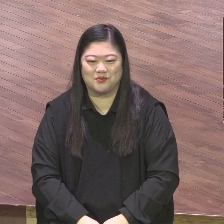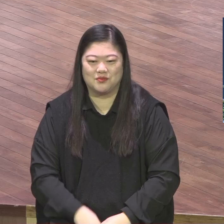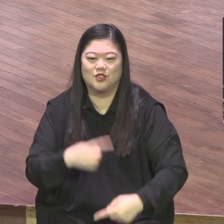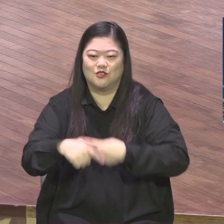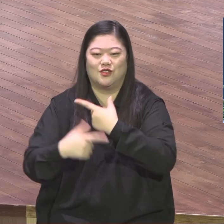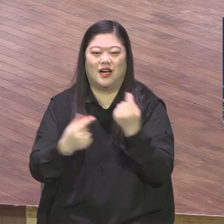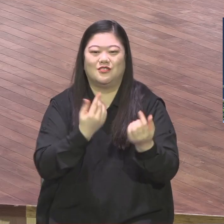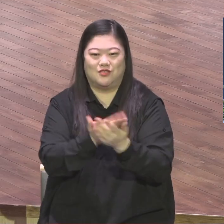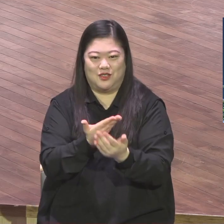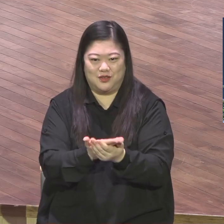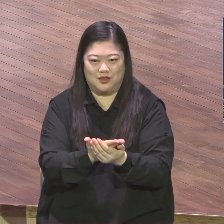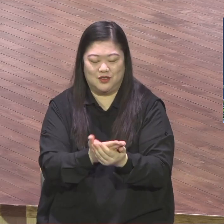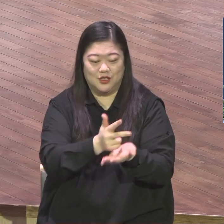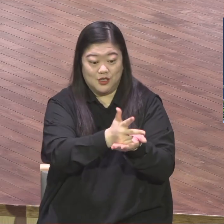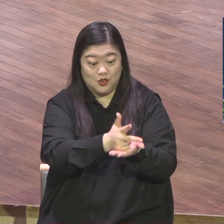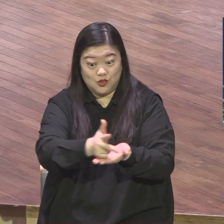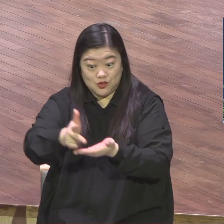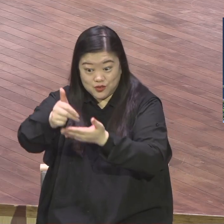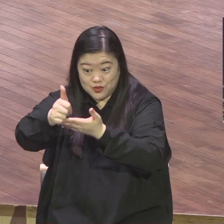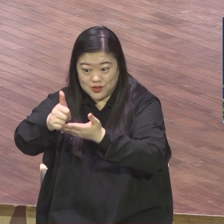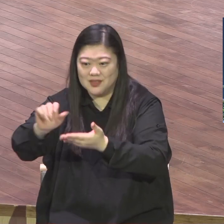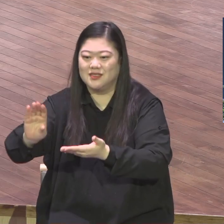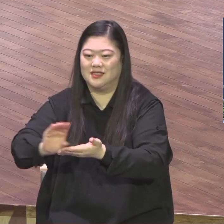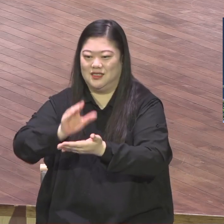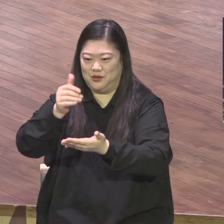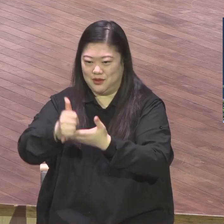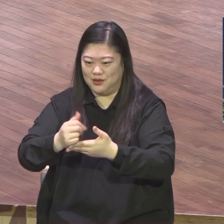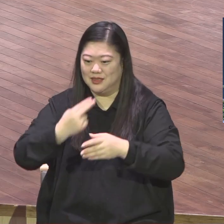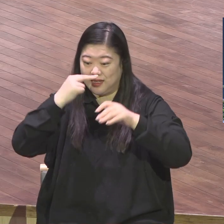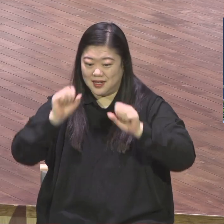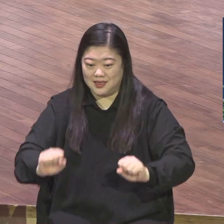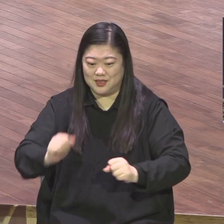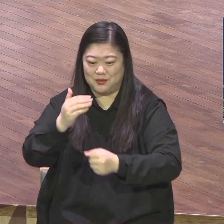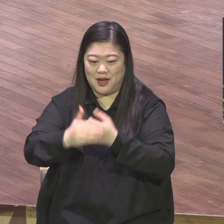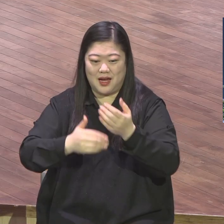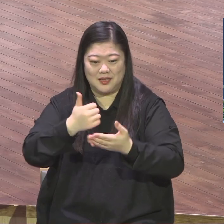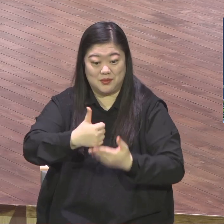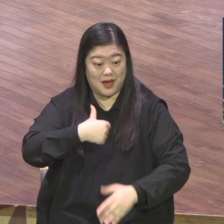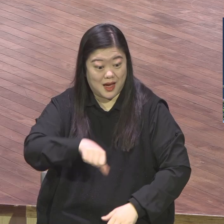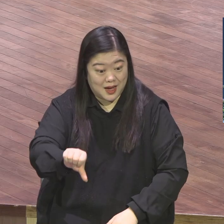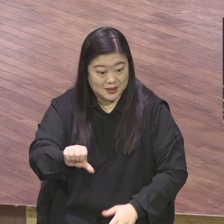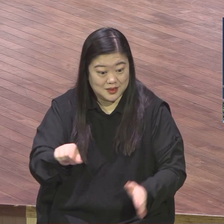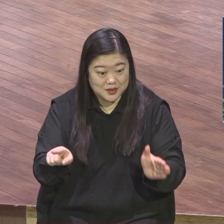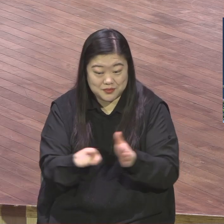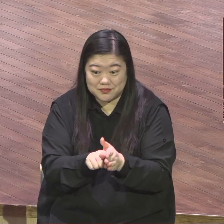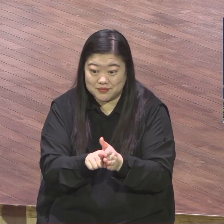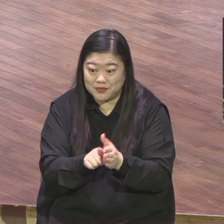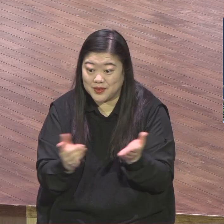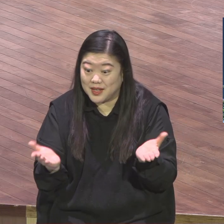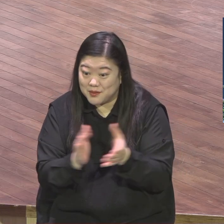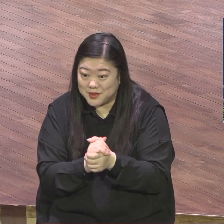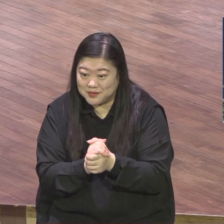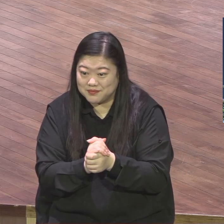주는 그리스도시오 살아계신 하나님의 아들이십니다. 아멘 우리